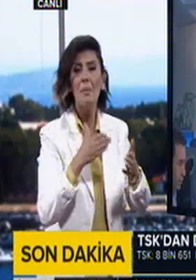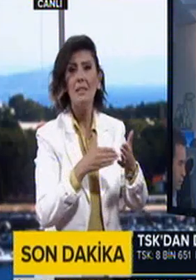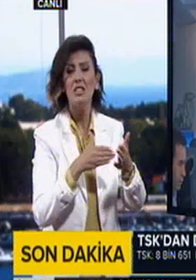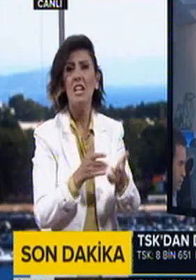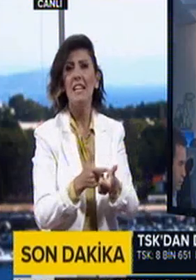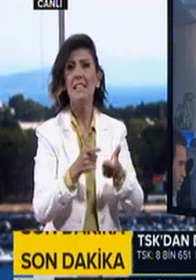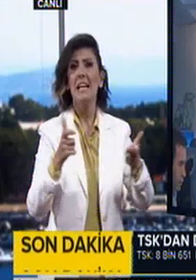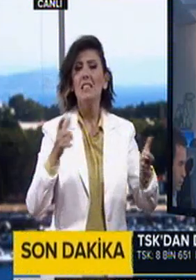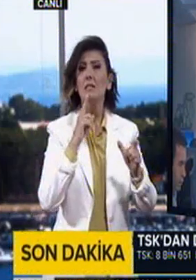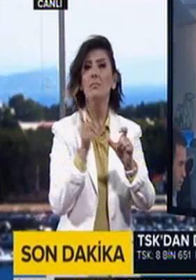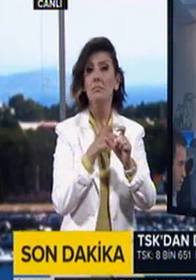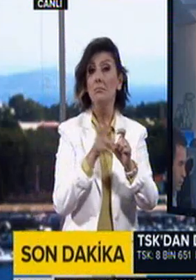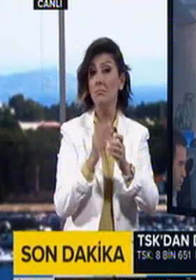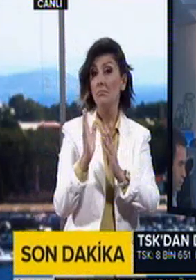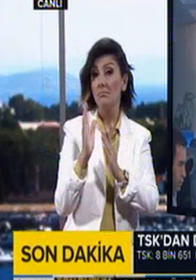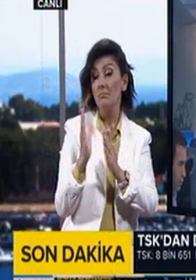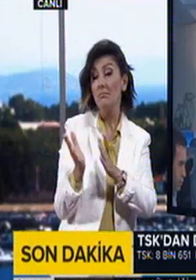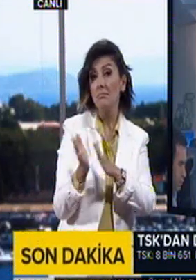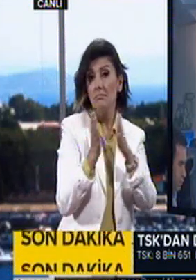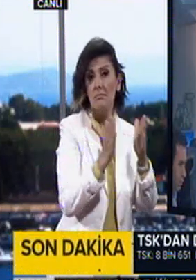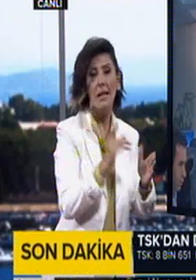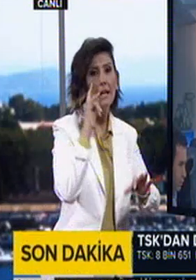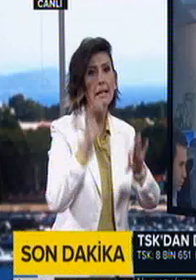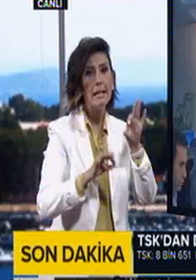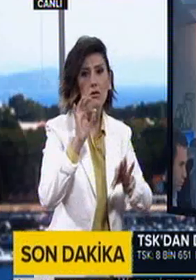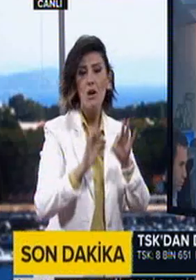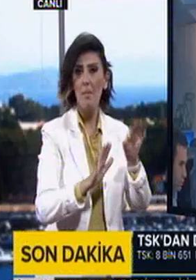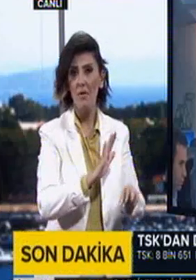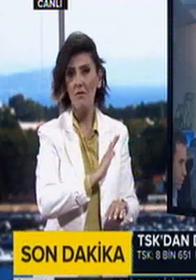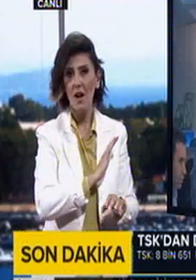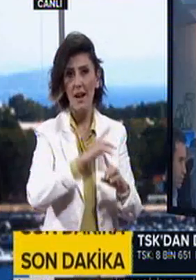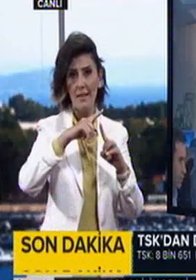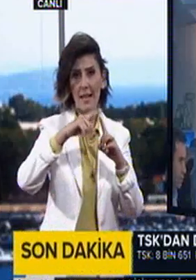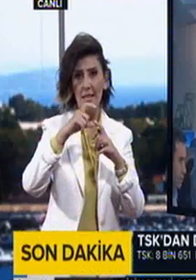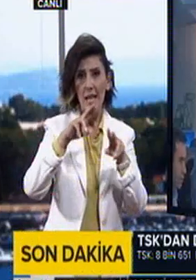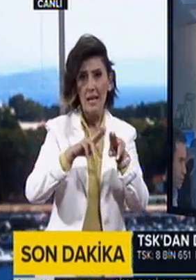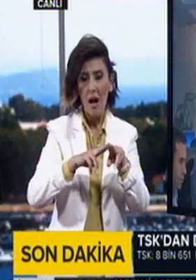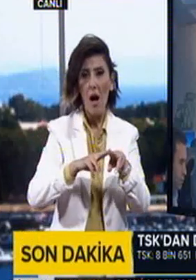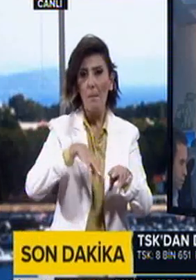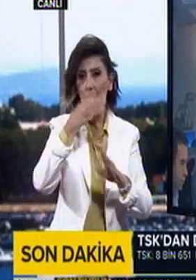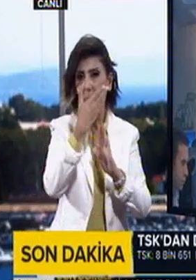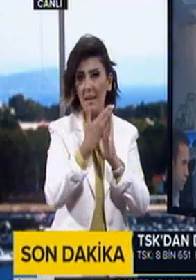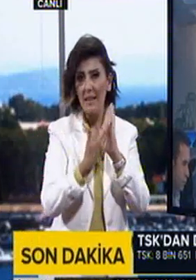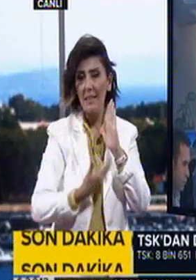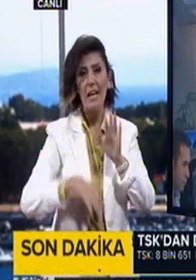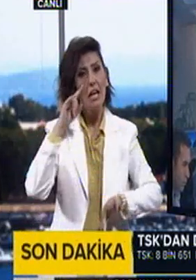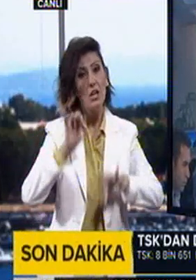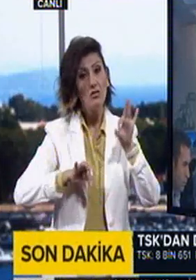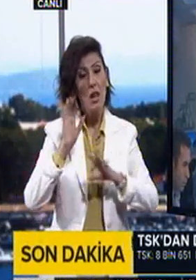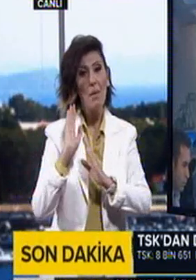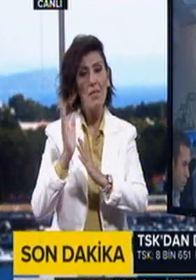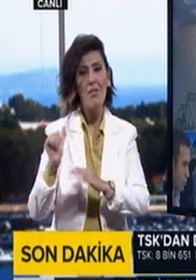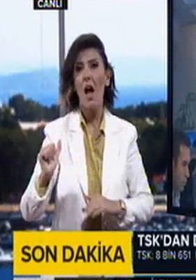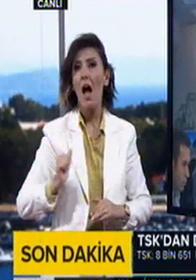kapsamlı soruşturma devam ediyor. Bir taraftan da yeni incelemeler de sürdürülüyor. Yine TSK bünyesinde de incelemeler devam ediyor.